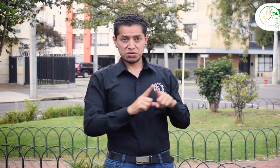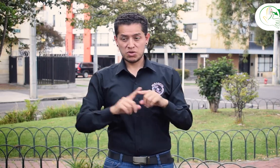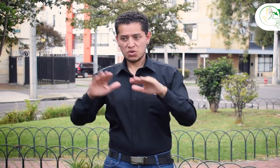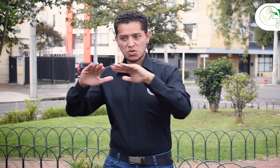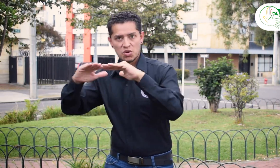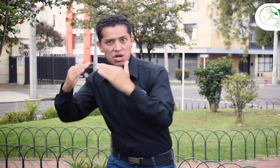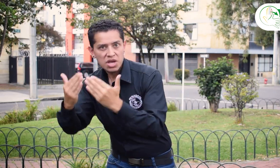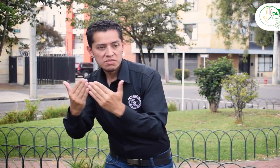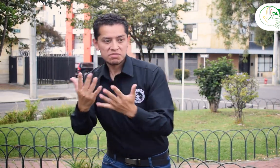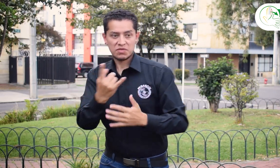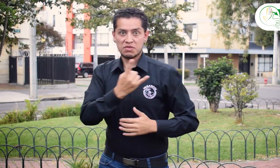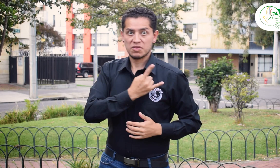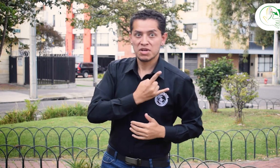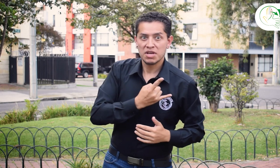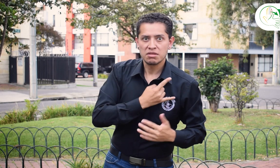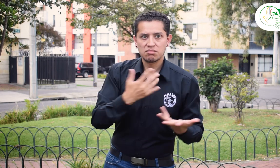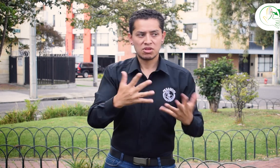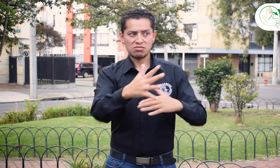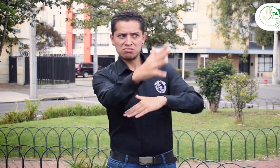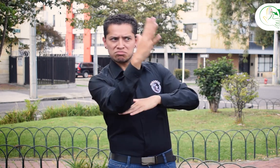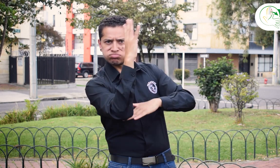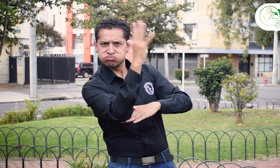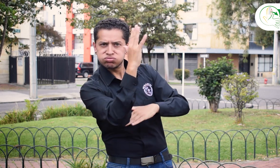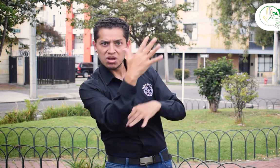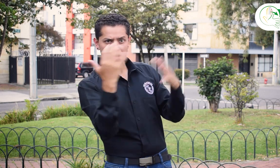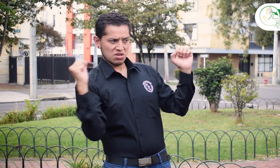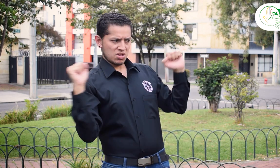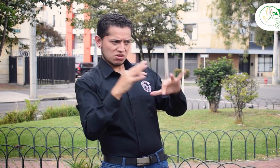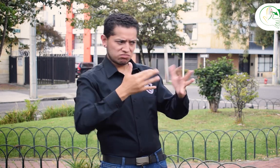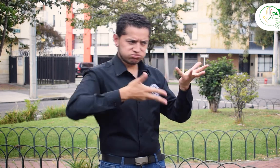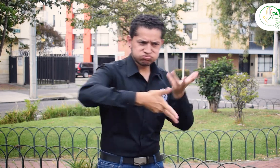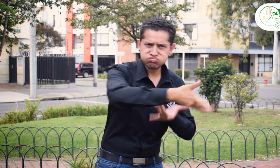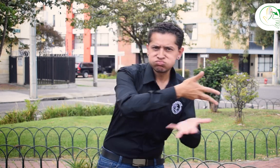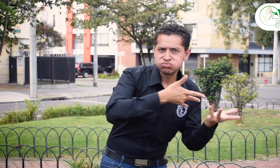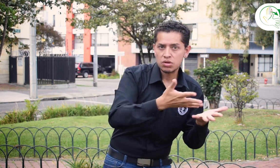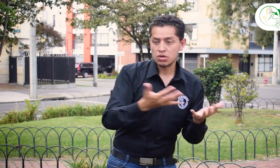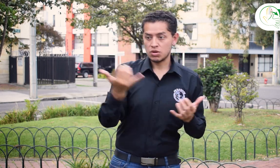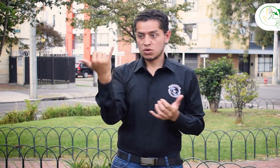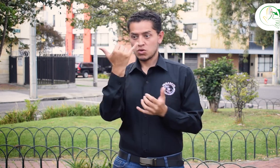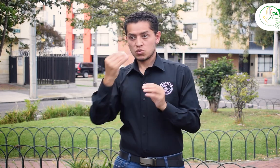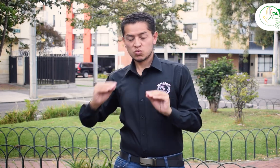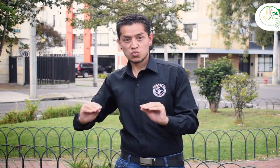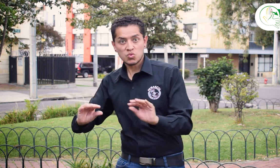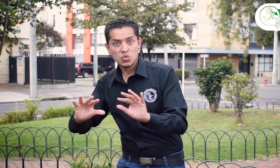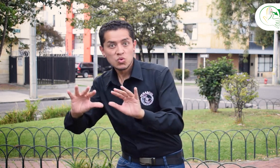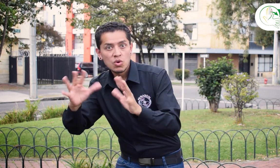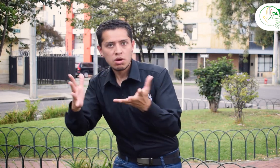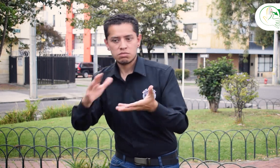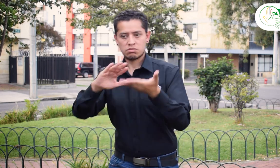a cabo diferentes actividades que estaban en la agenda en los colegios, universidades, conferencias,